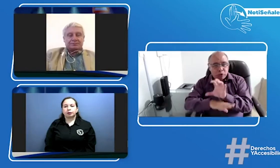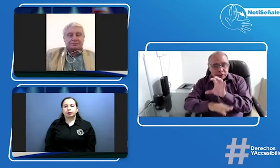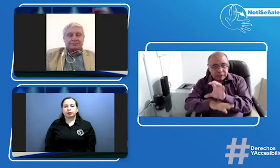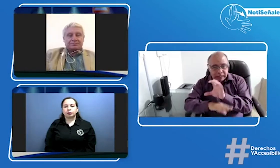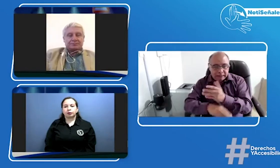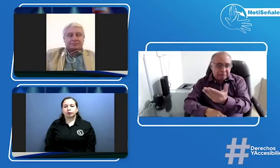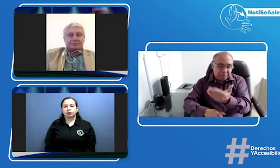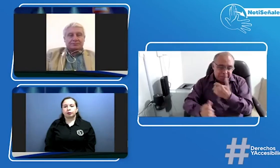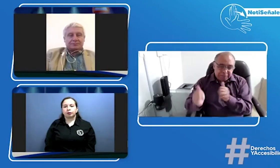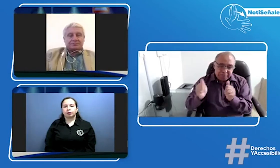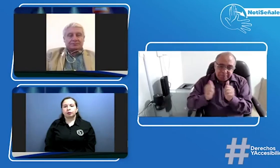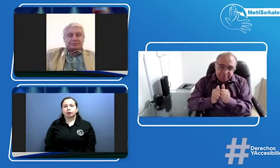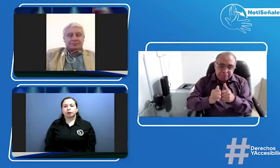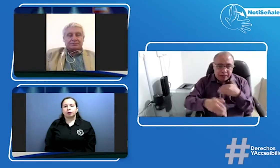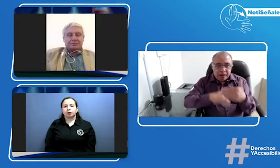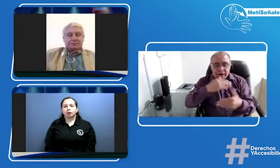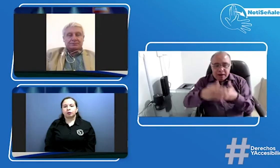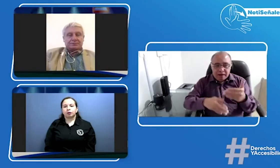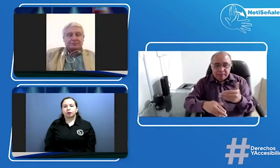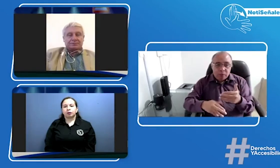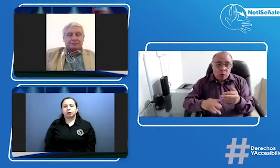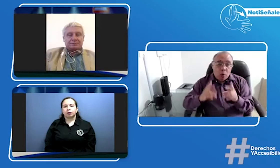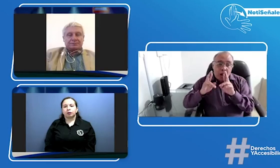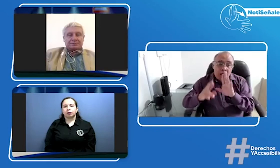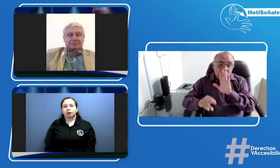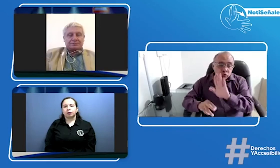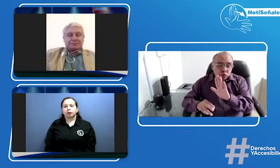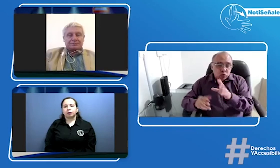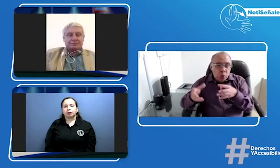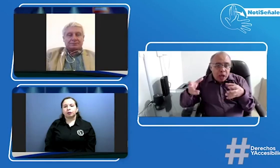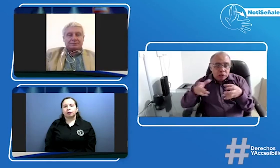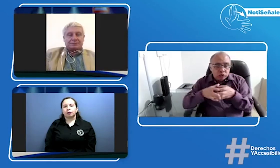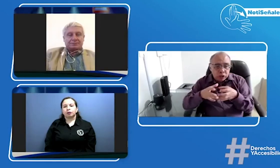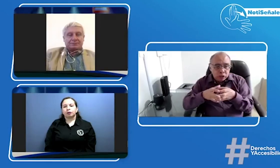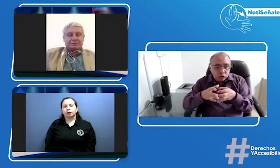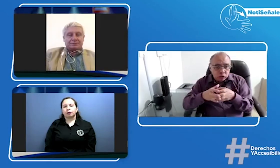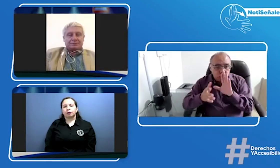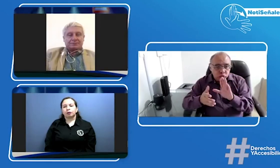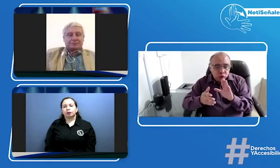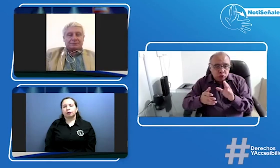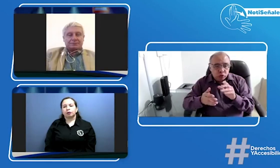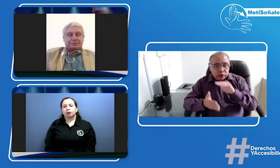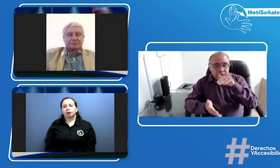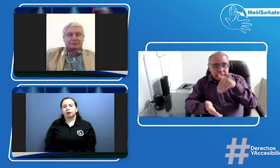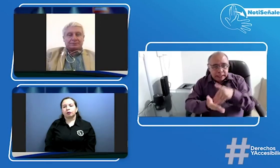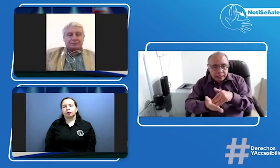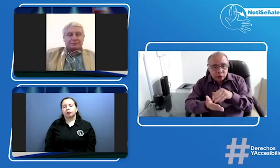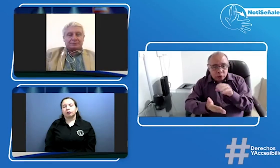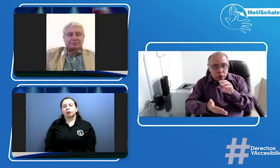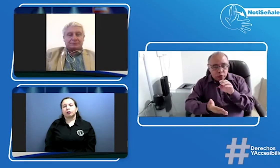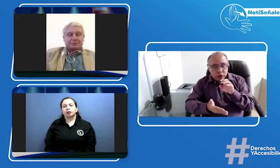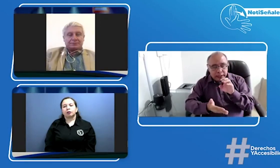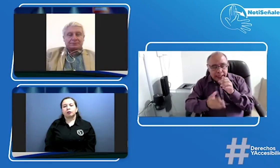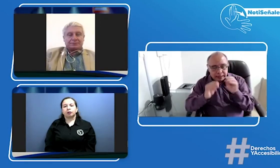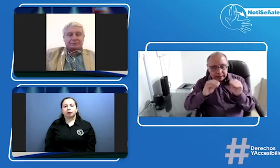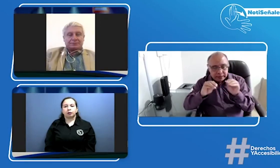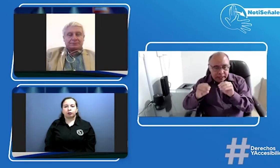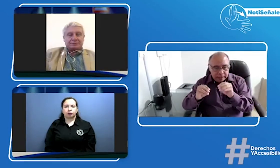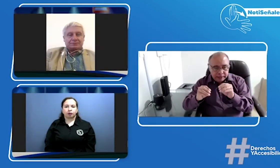seguir haciendo seguiremos molestando también aquí a las personas de ministerio los representantes y también a